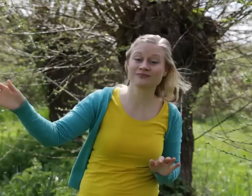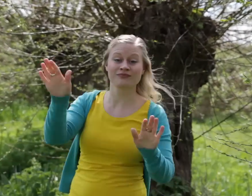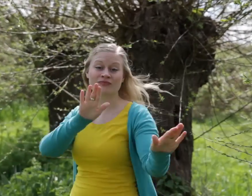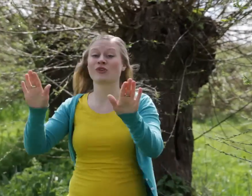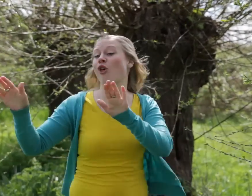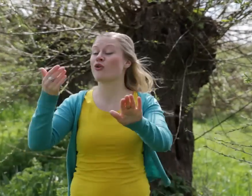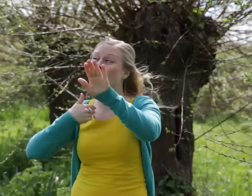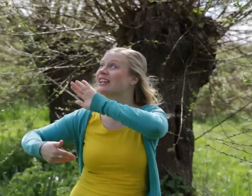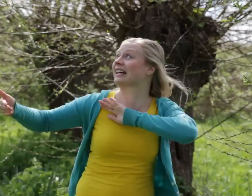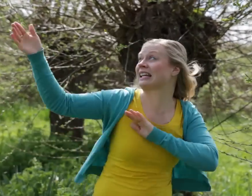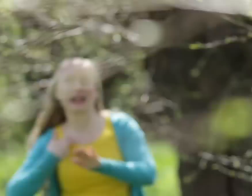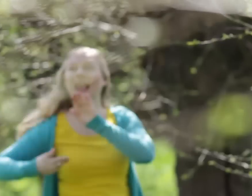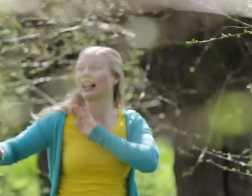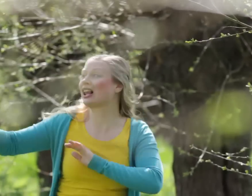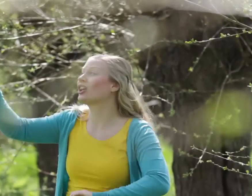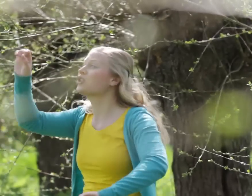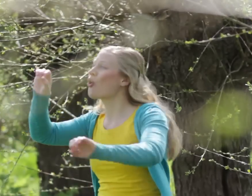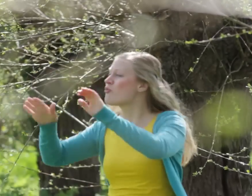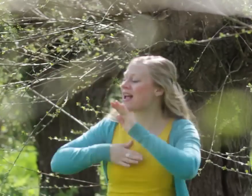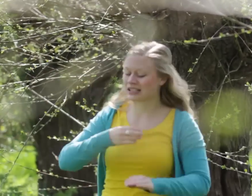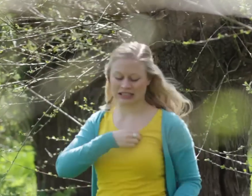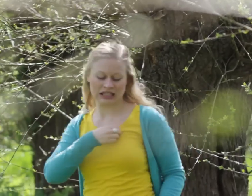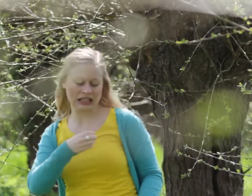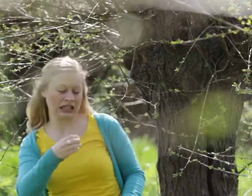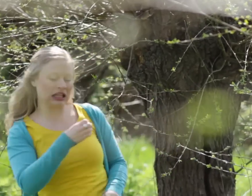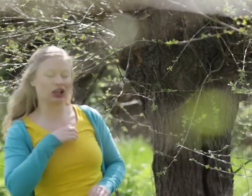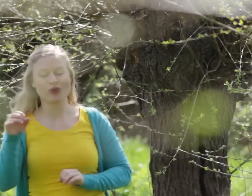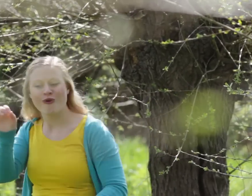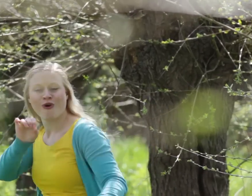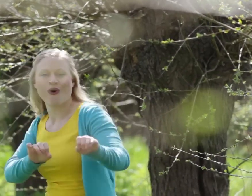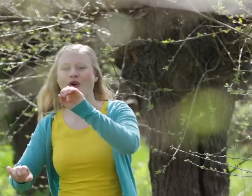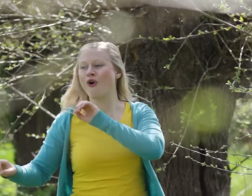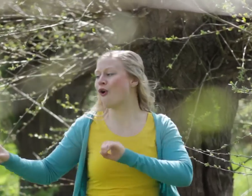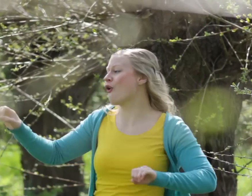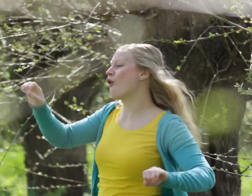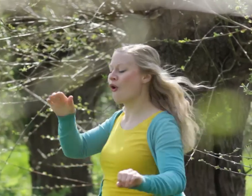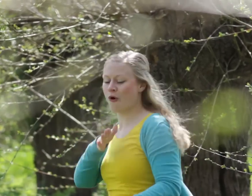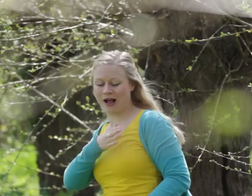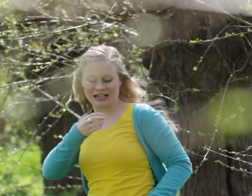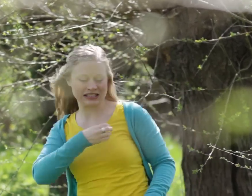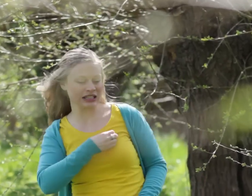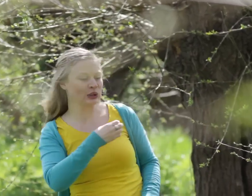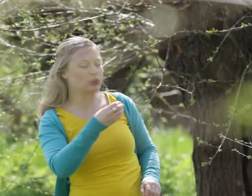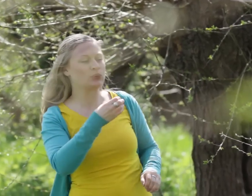Looft u hier, mijn tier, o mijn tier